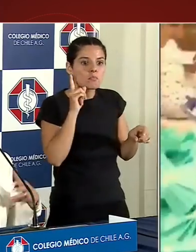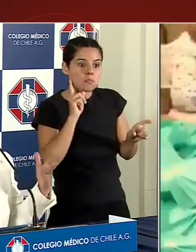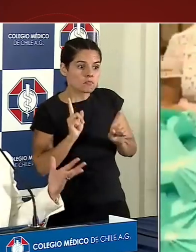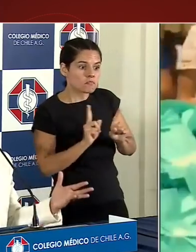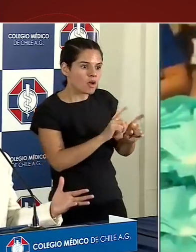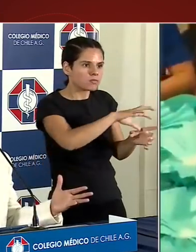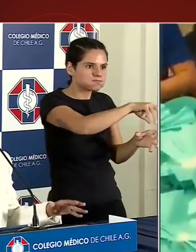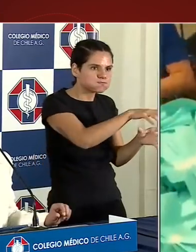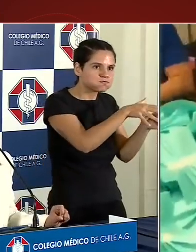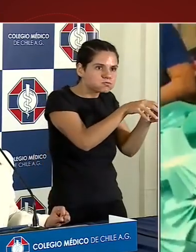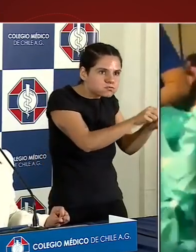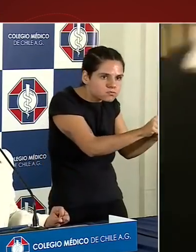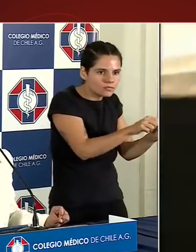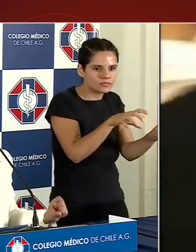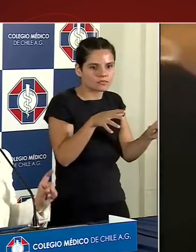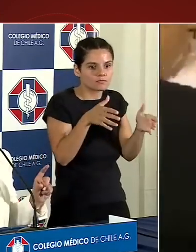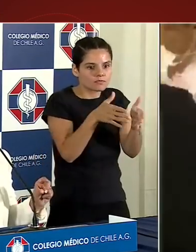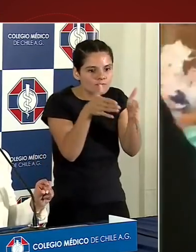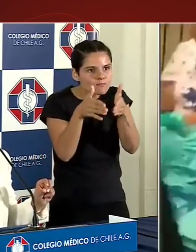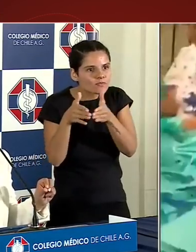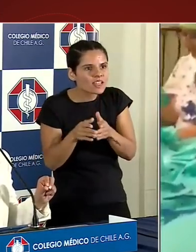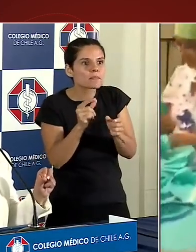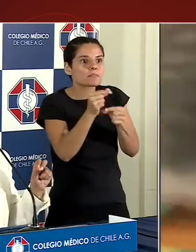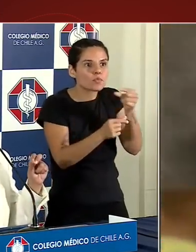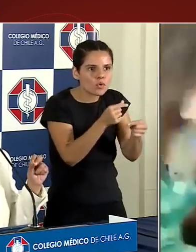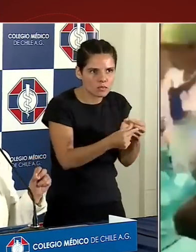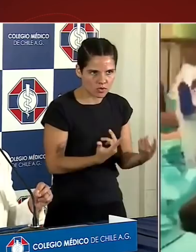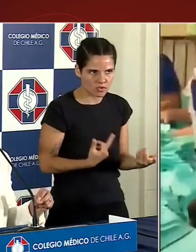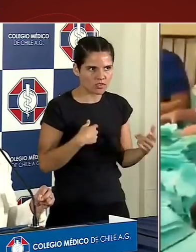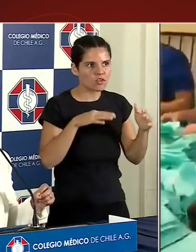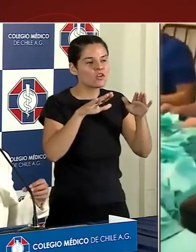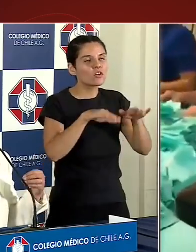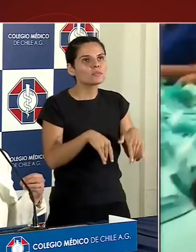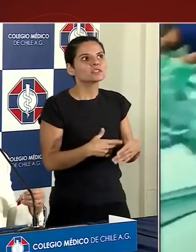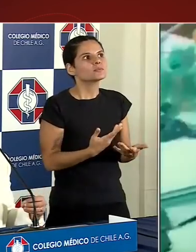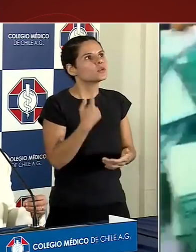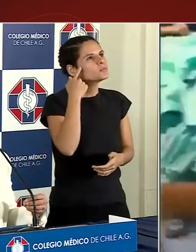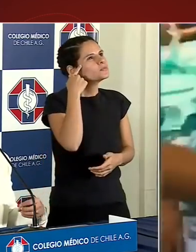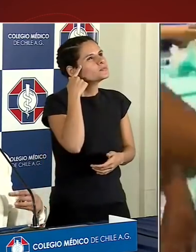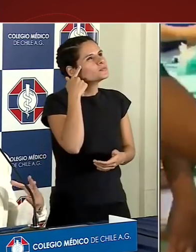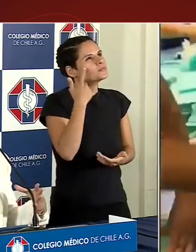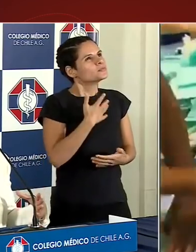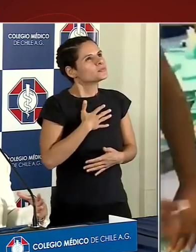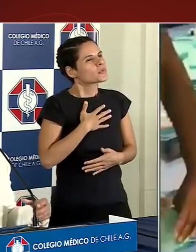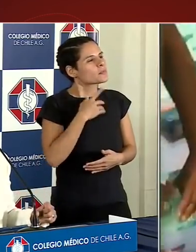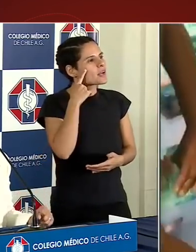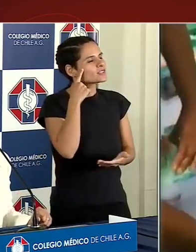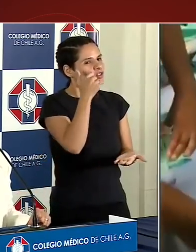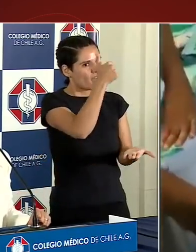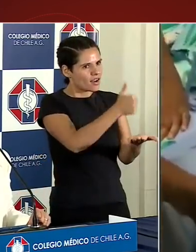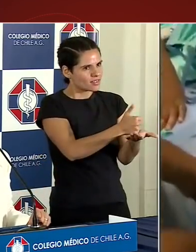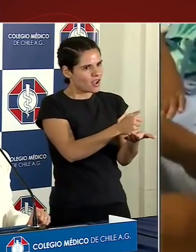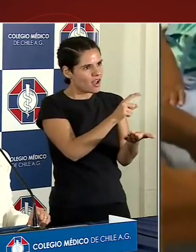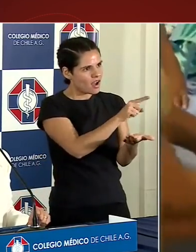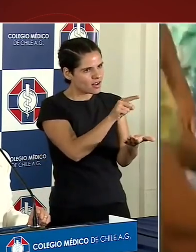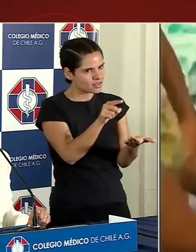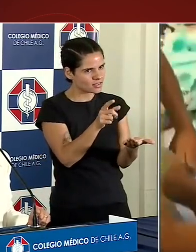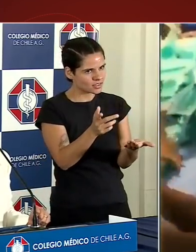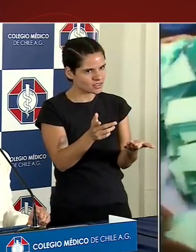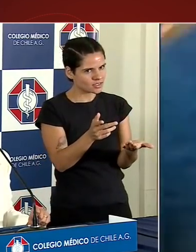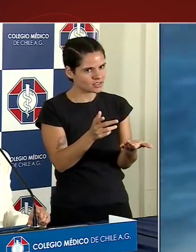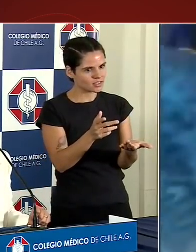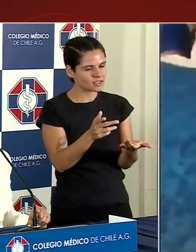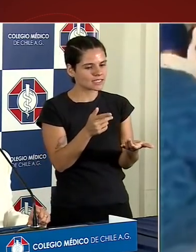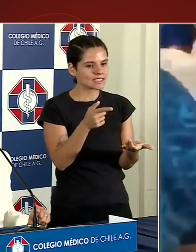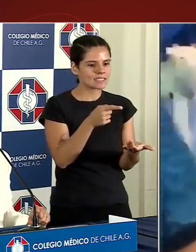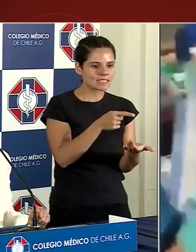esto no se nos va a incendiar. En el mismo sentido, espero yo, me imagino que a los alcaldes les